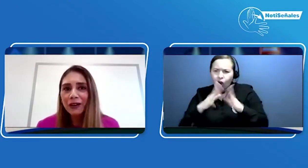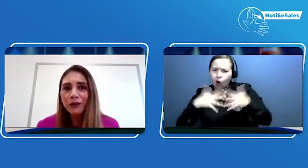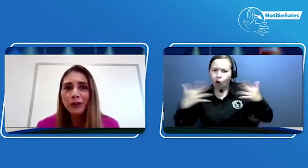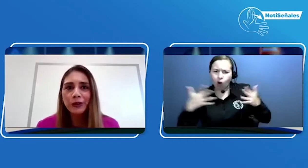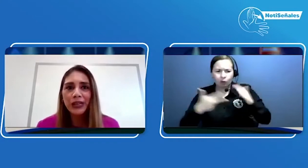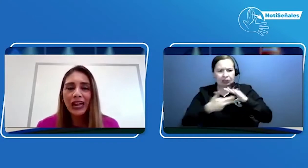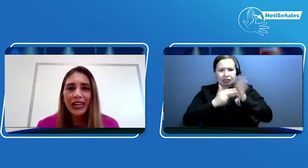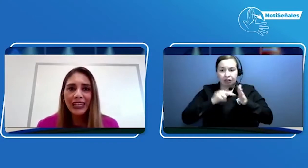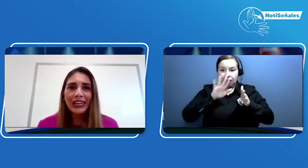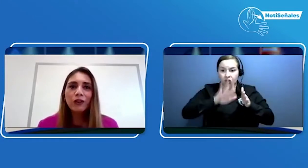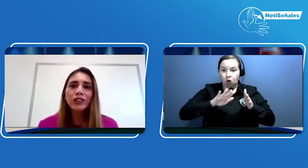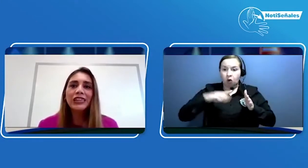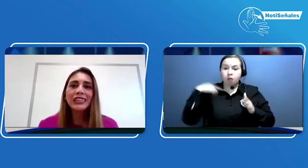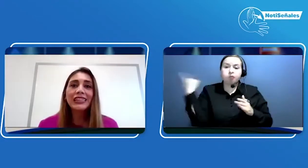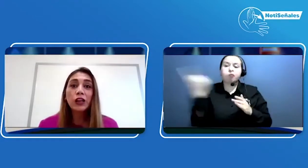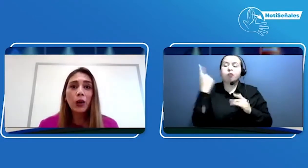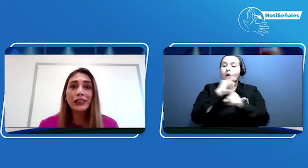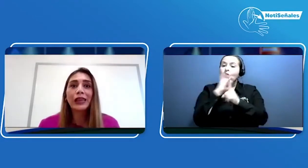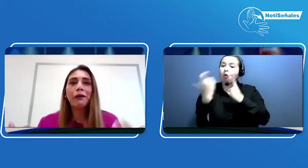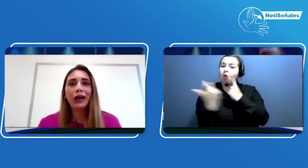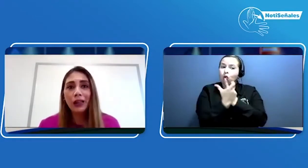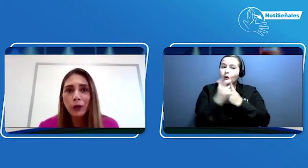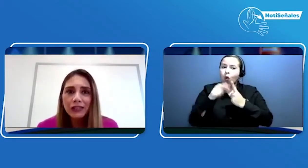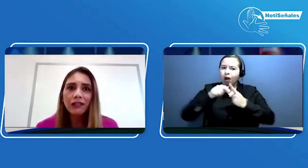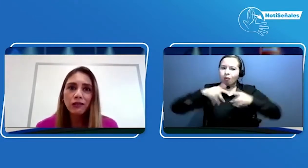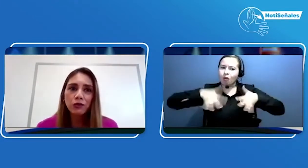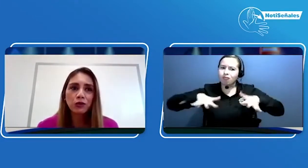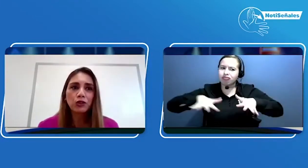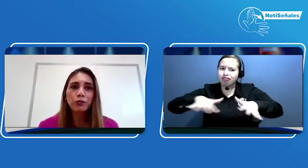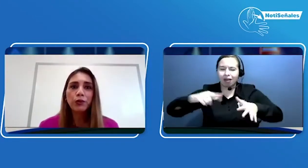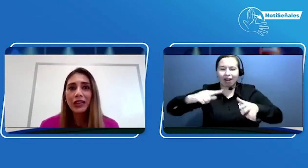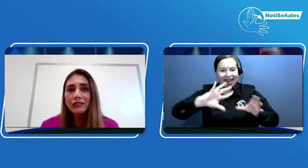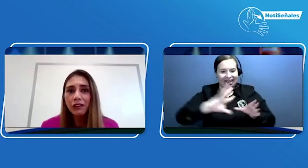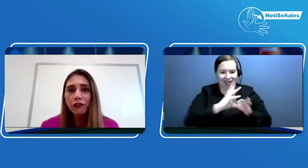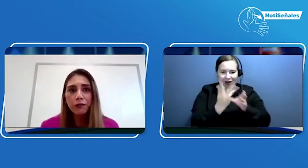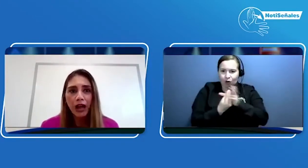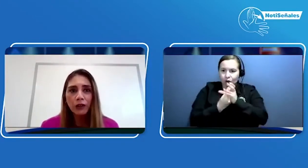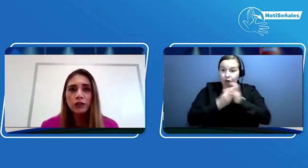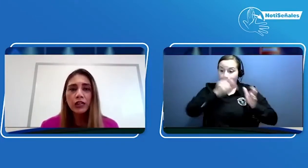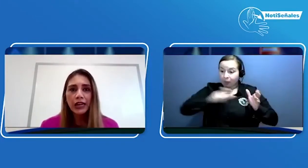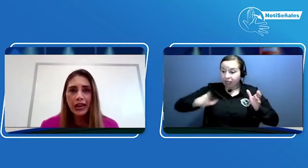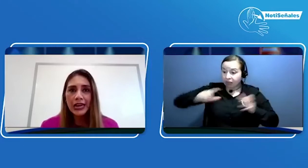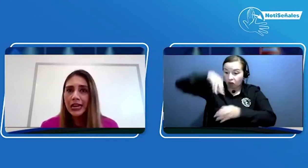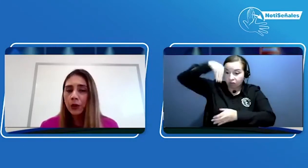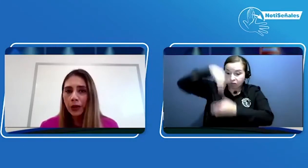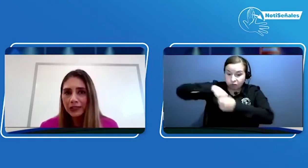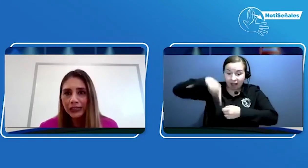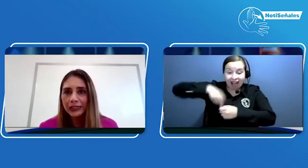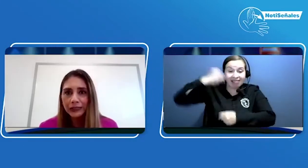cultura incluyente en el cual trabajadores de nosotros pudieran ser formados en lengua de Fenascol.